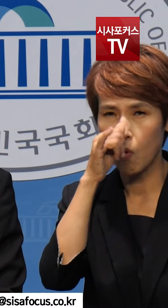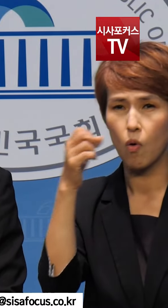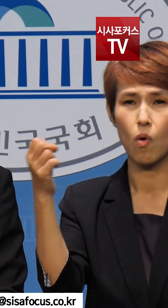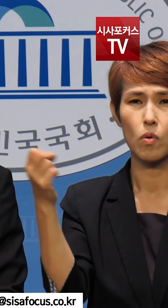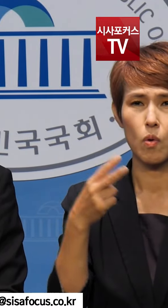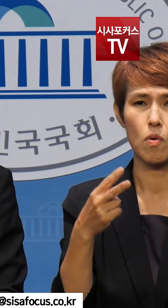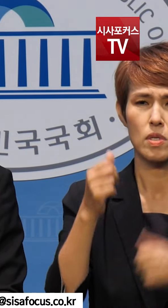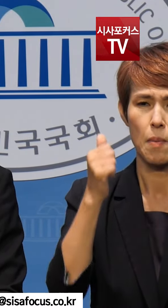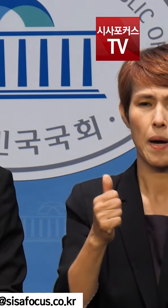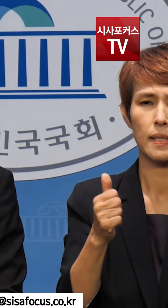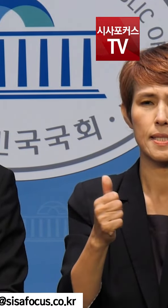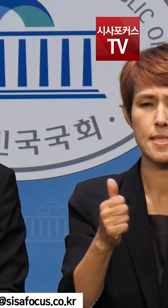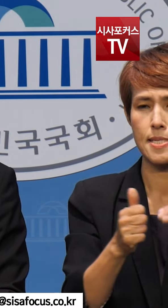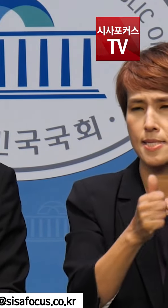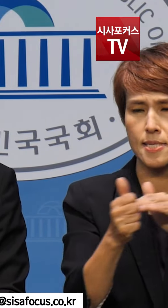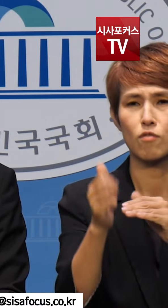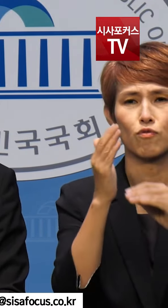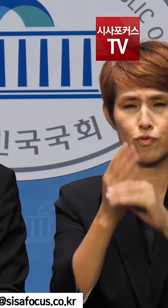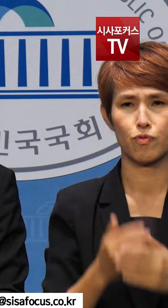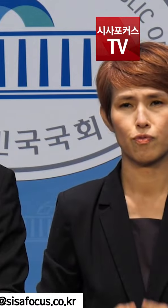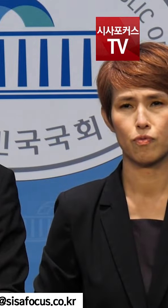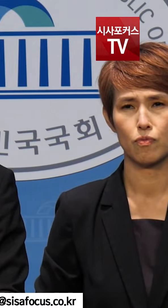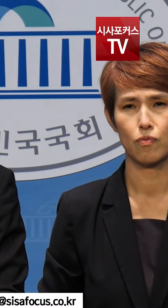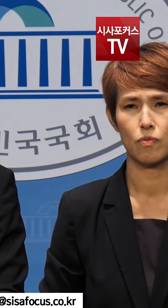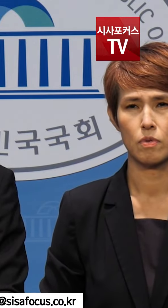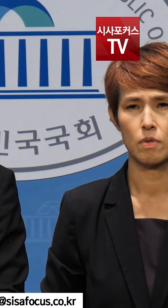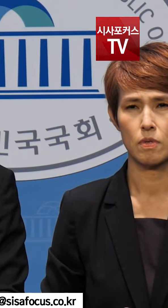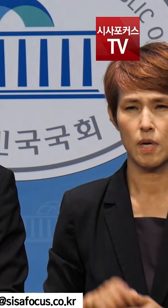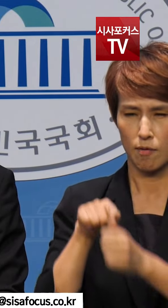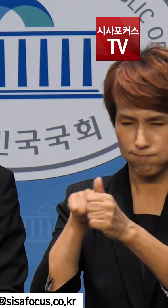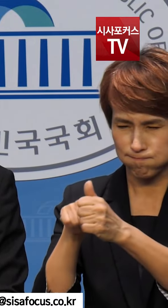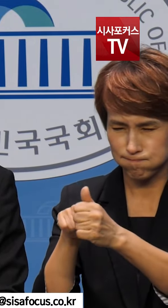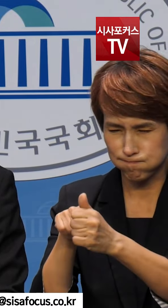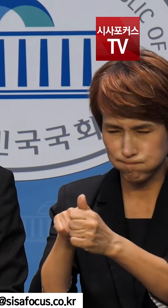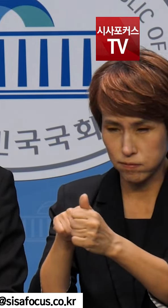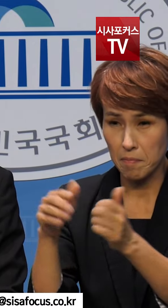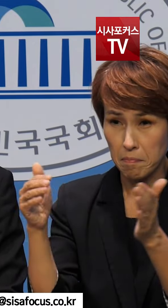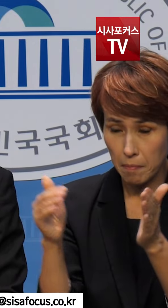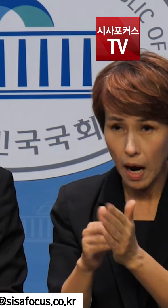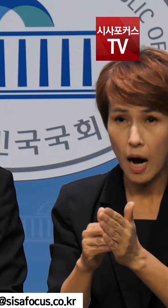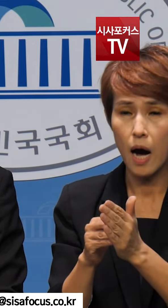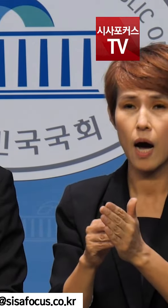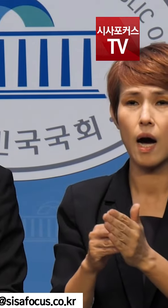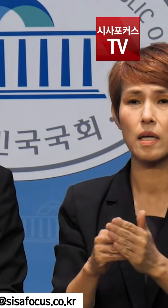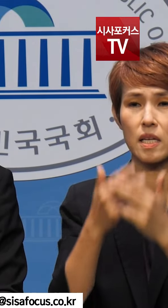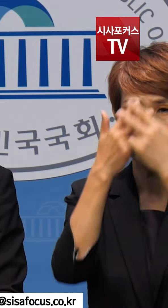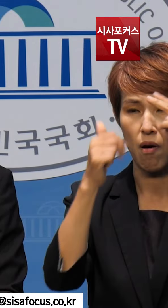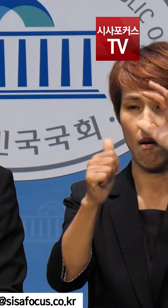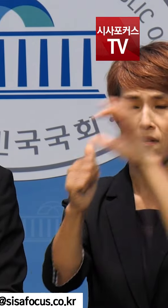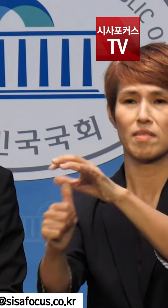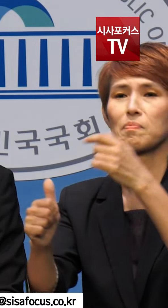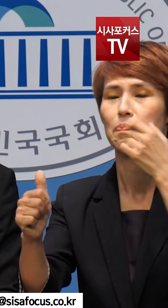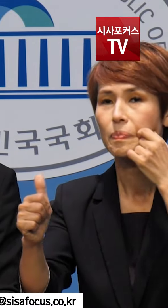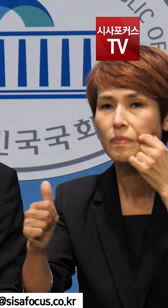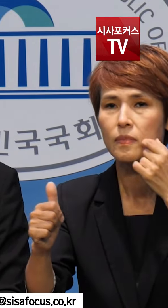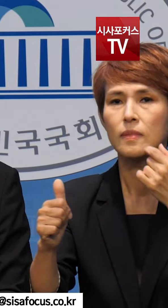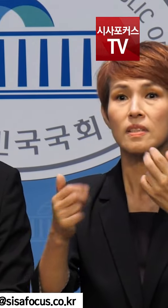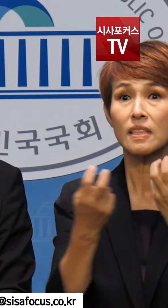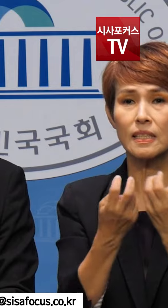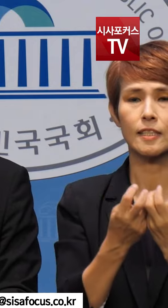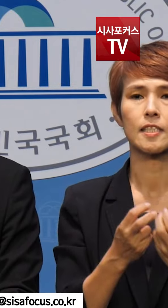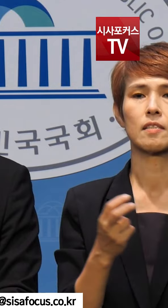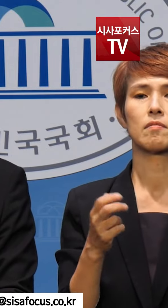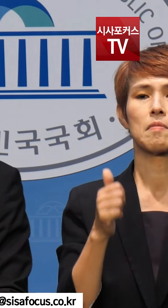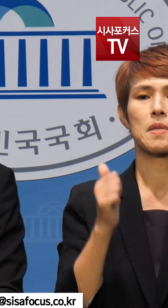밀어붙이고 있습니다. 탈탈 털었지만 구속도 가택연금도 못 시키니 이제 법정연금을